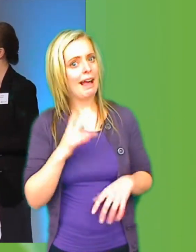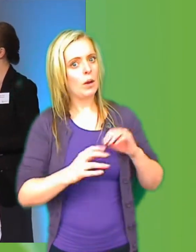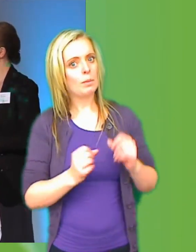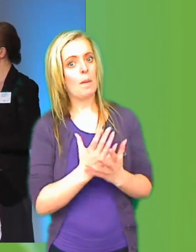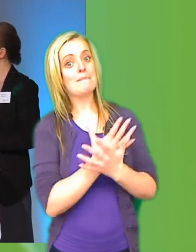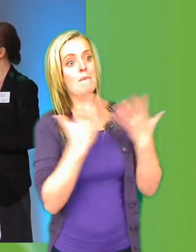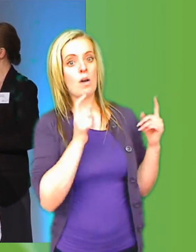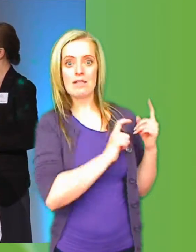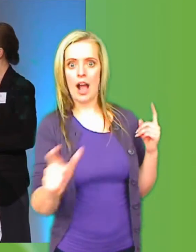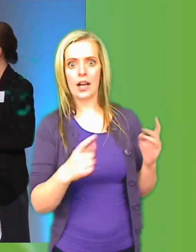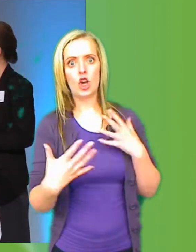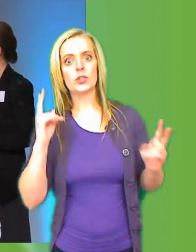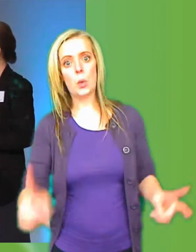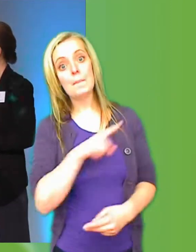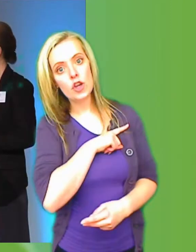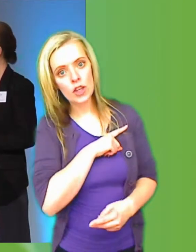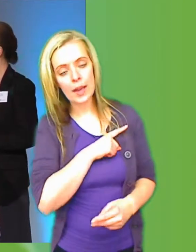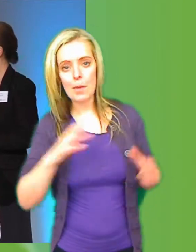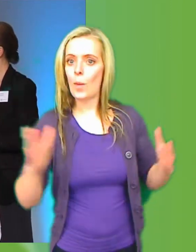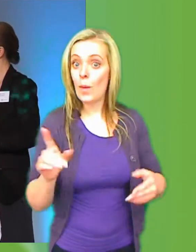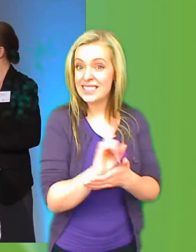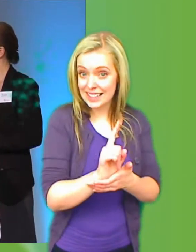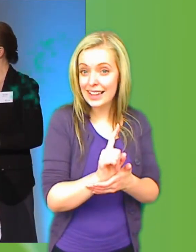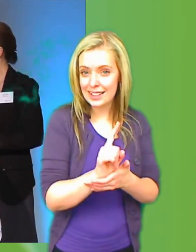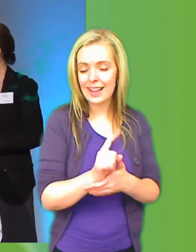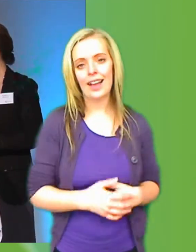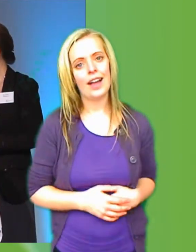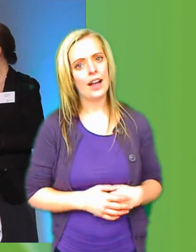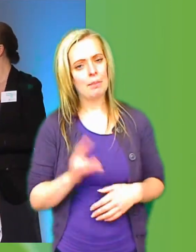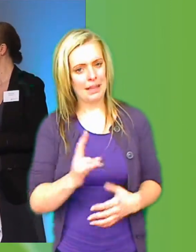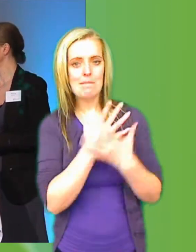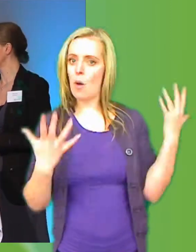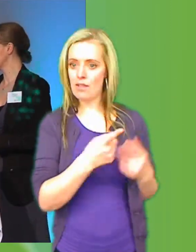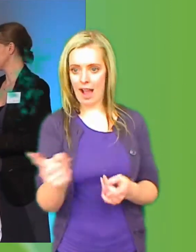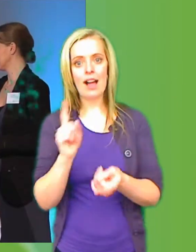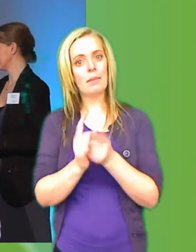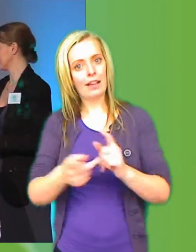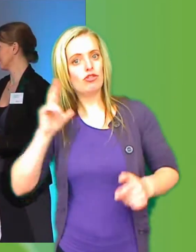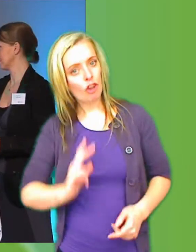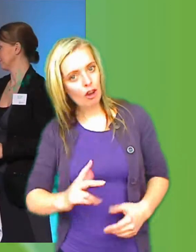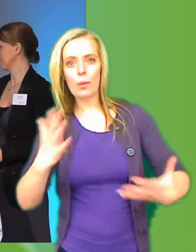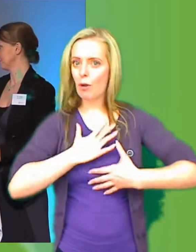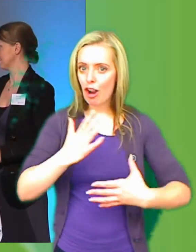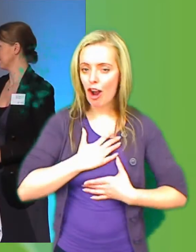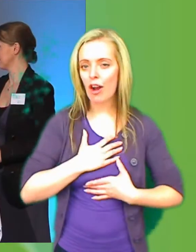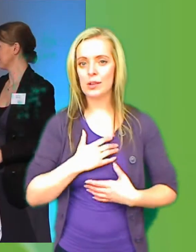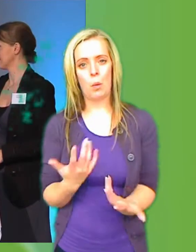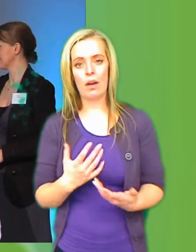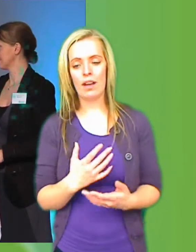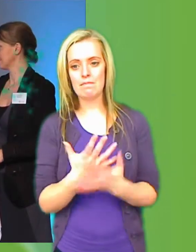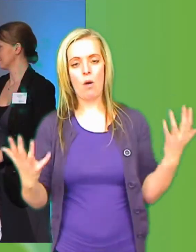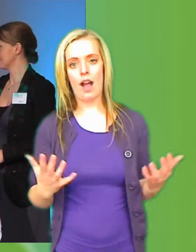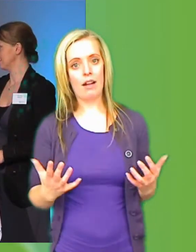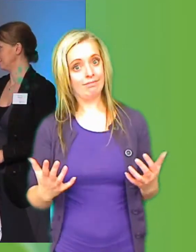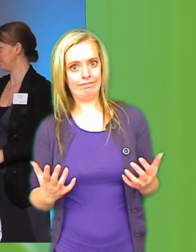mycket. Och det sker på kort tid. Och också hur många som blir nöjda och glada och fascinerade över